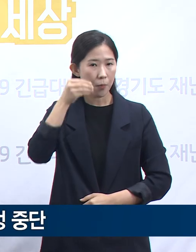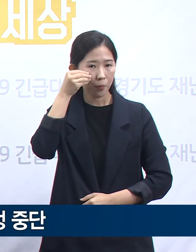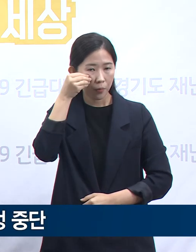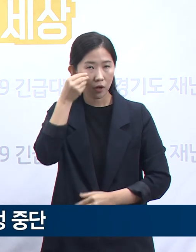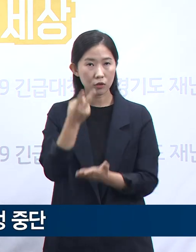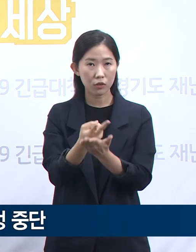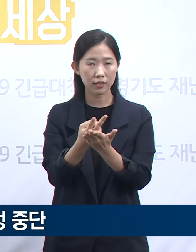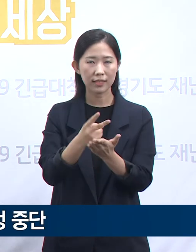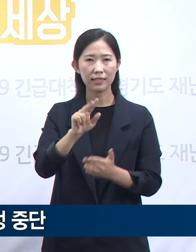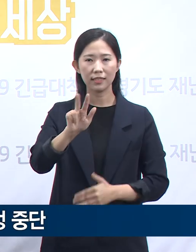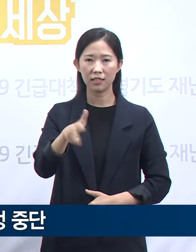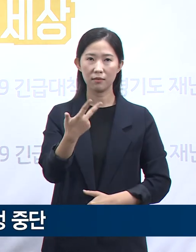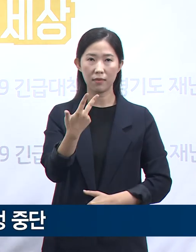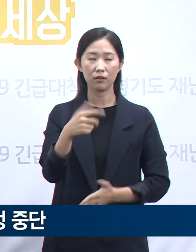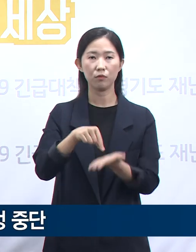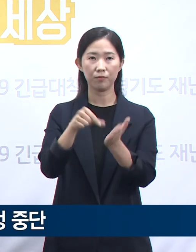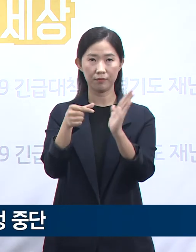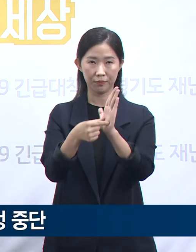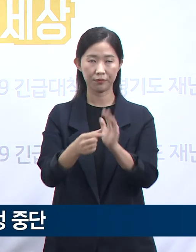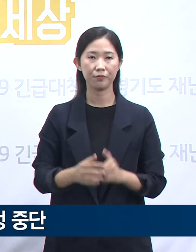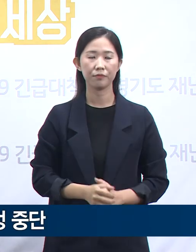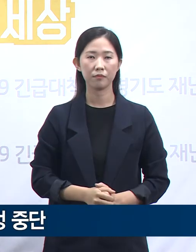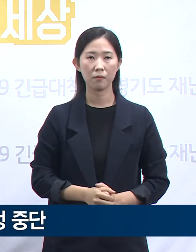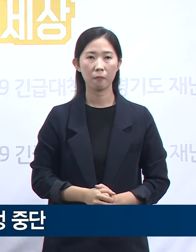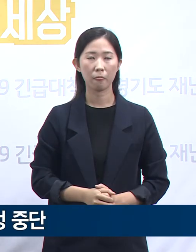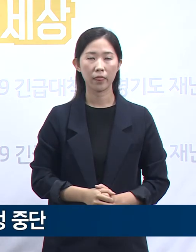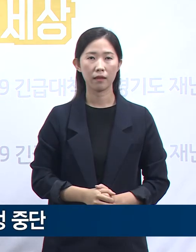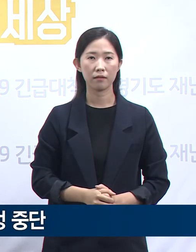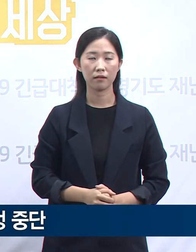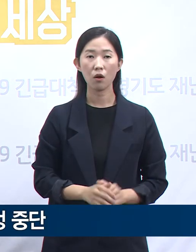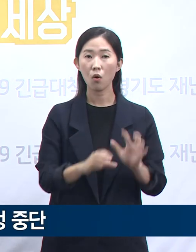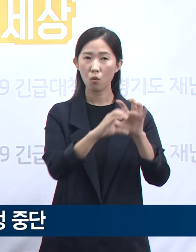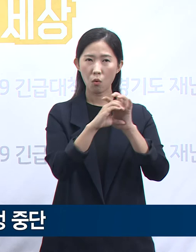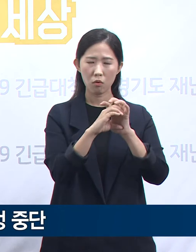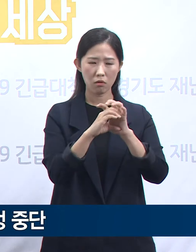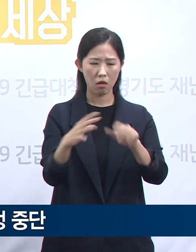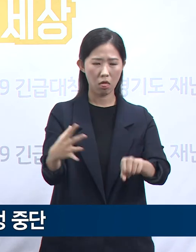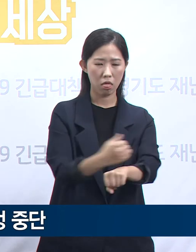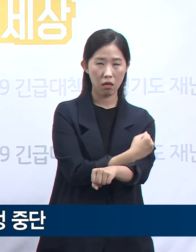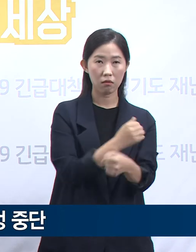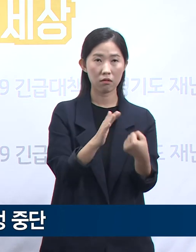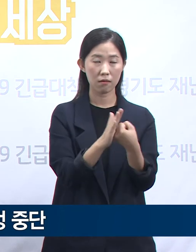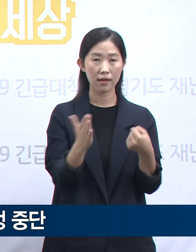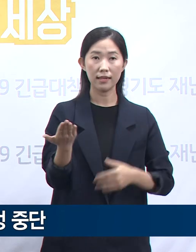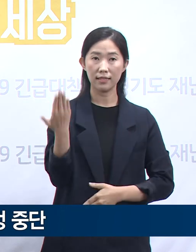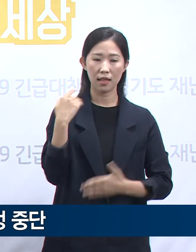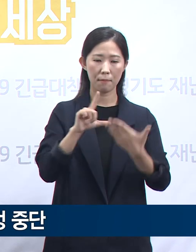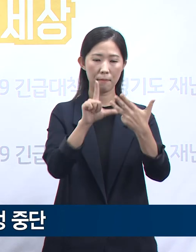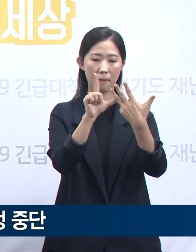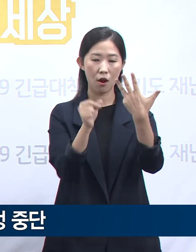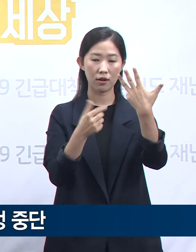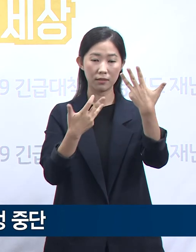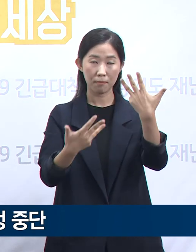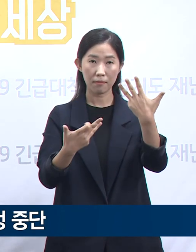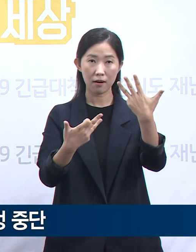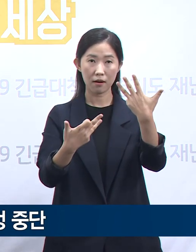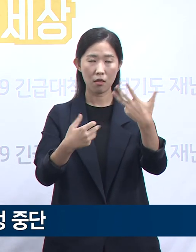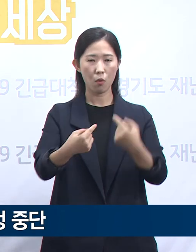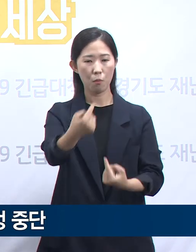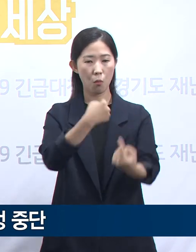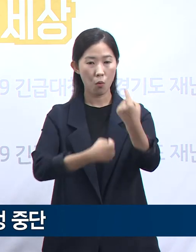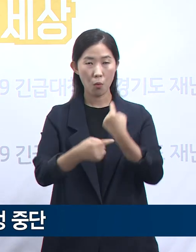코로나19의 급격한 확산에 대비해 지난 8월 18일 시작했던 경기도 긴급의료지원단 모집을 잠정 중단합니다.